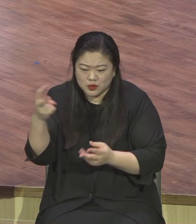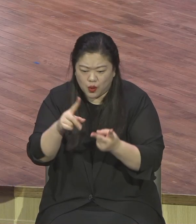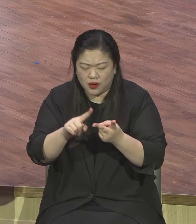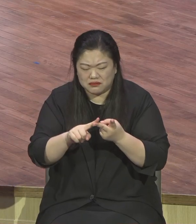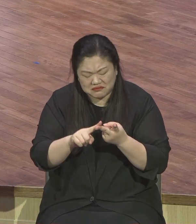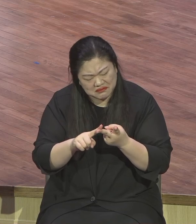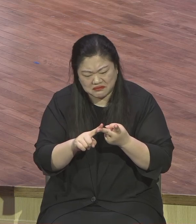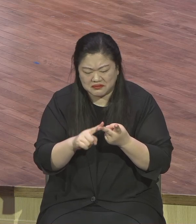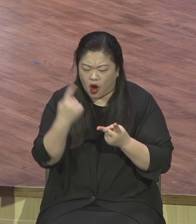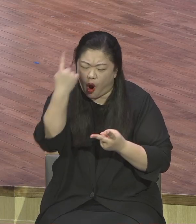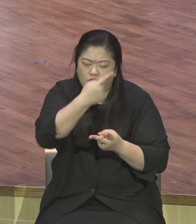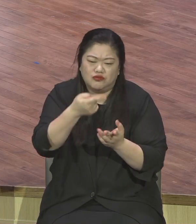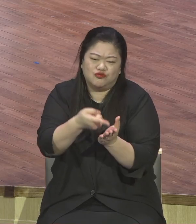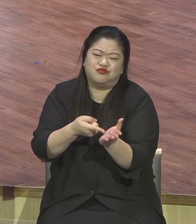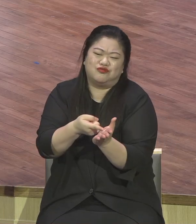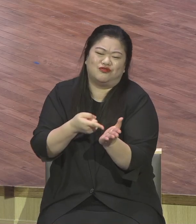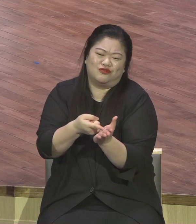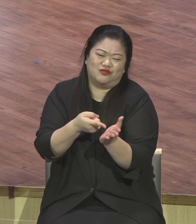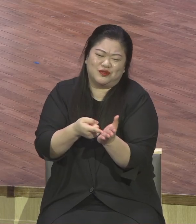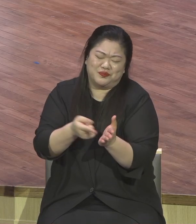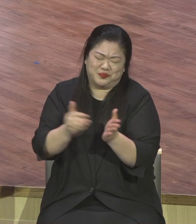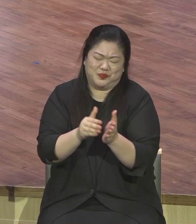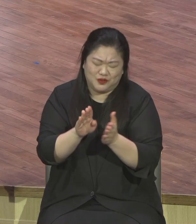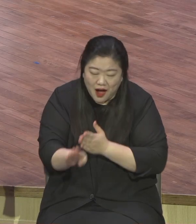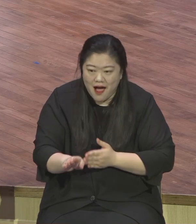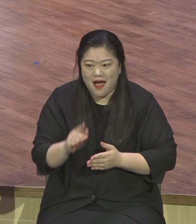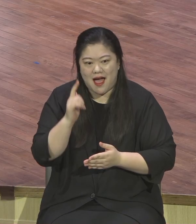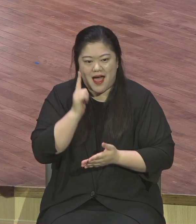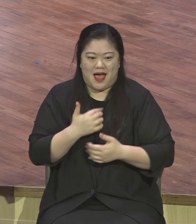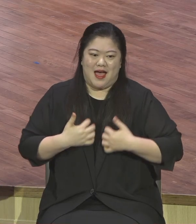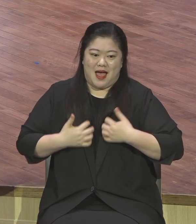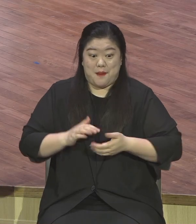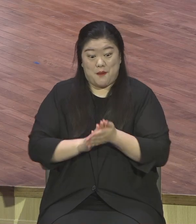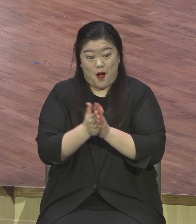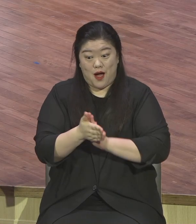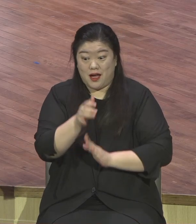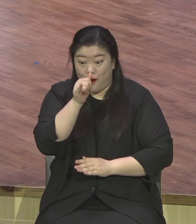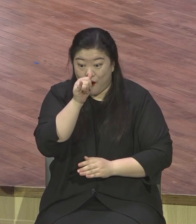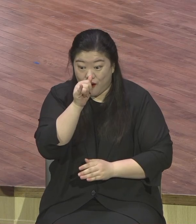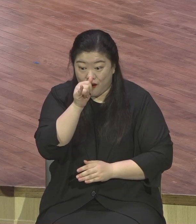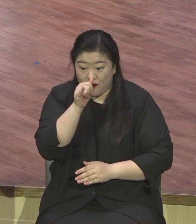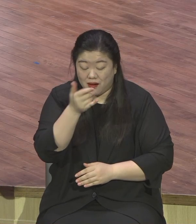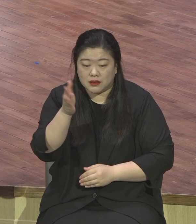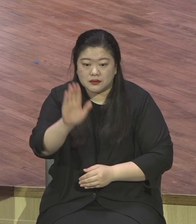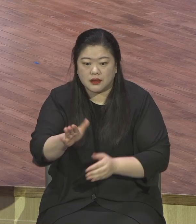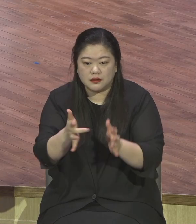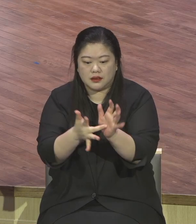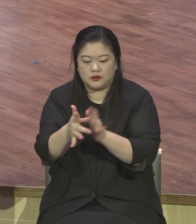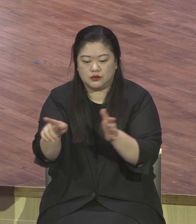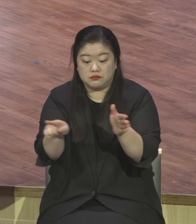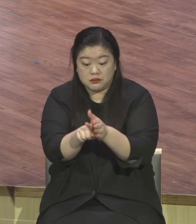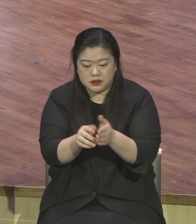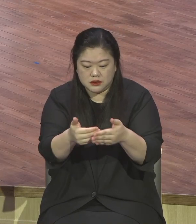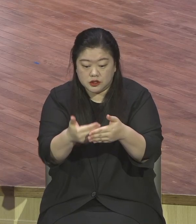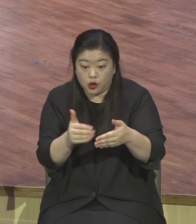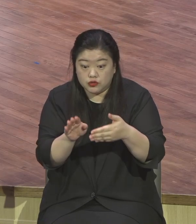느끼는 사람도 있는데 이런 것과는 차원이 다르는 새로운 삶을